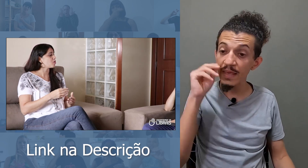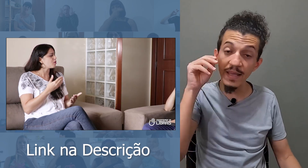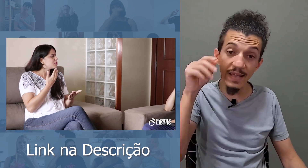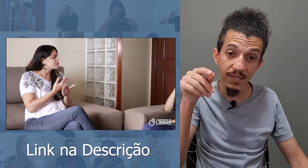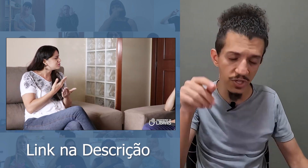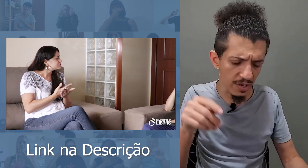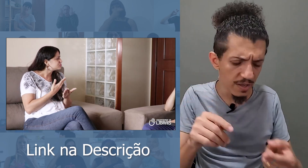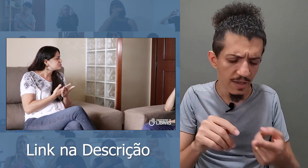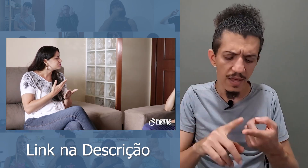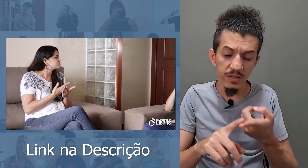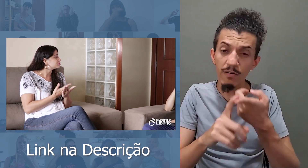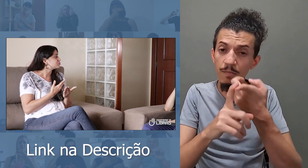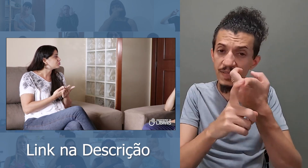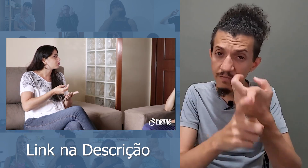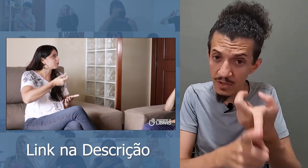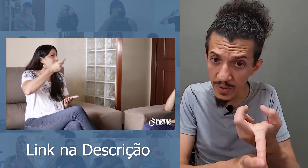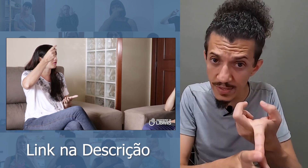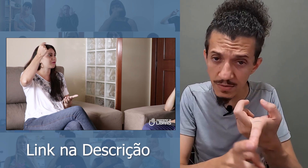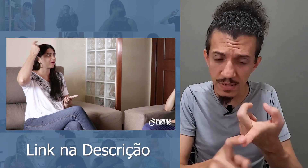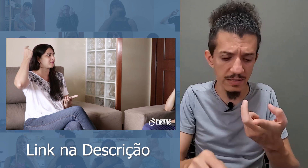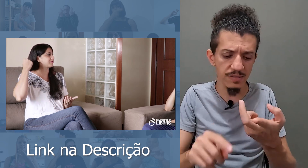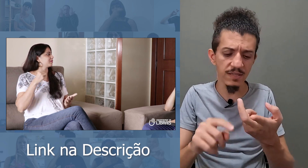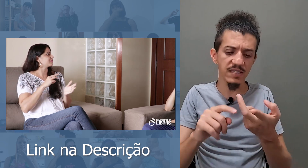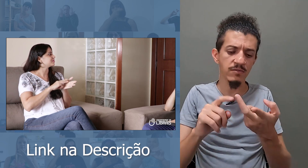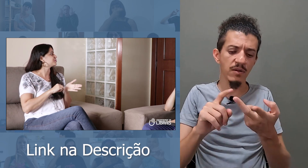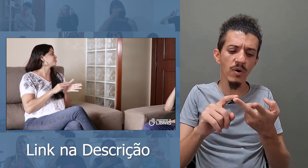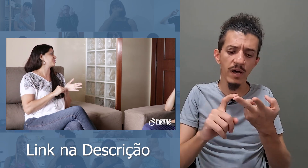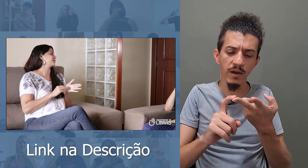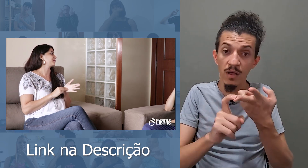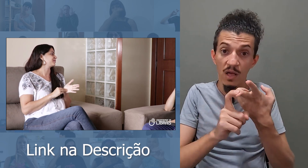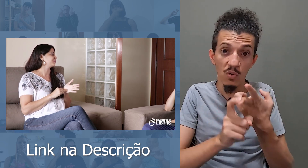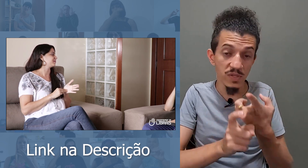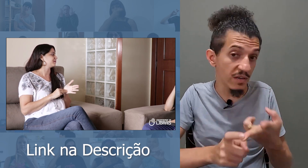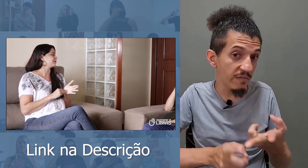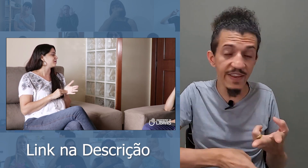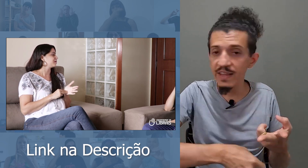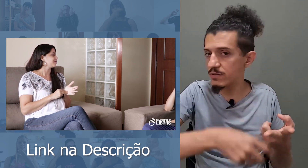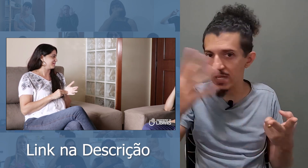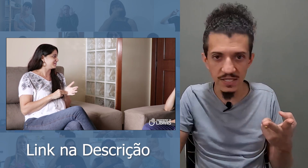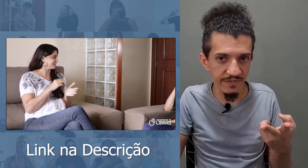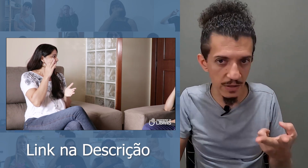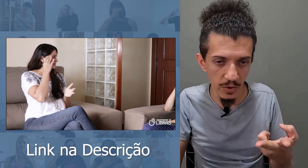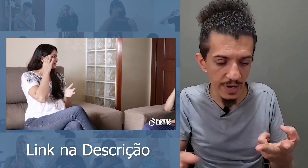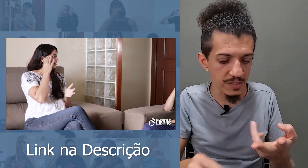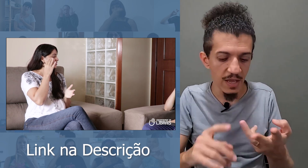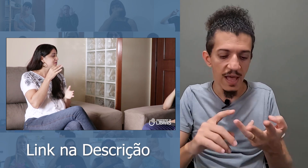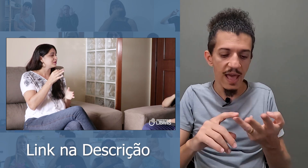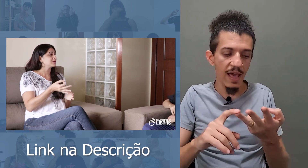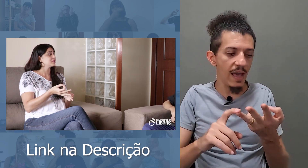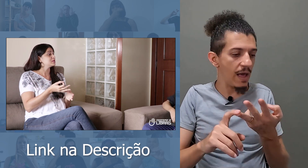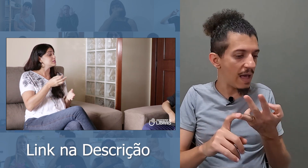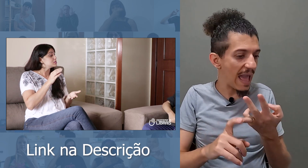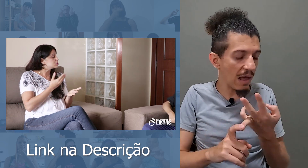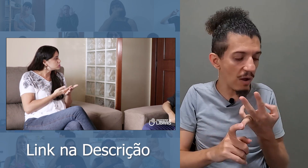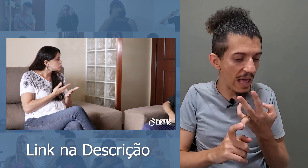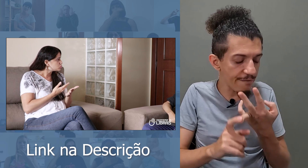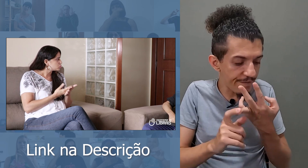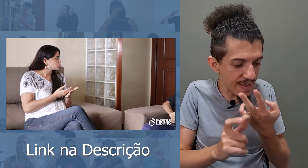aí, nesse dia, eu estava observando isso na sinalização da Luana, os infinitos classificadores. Ela fez